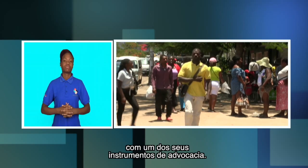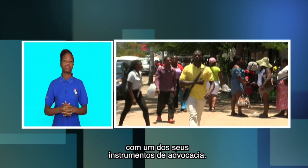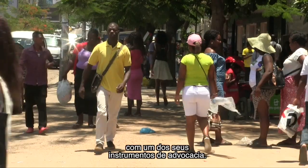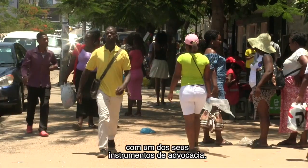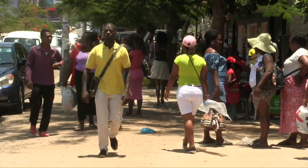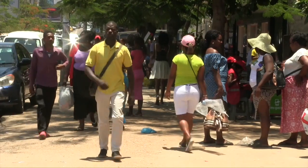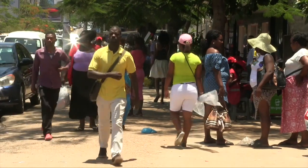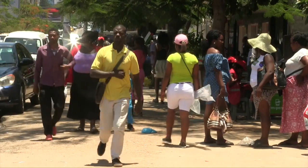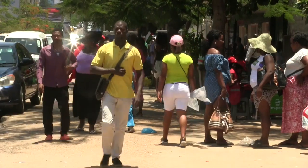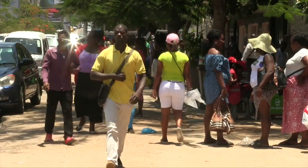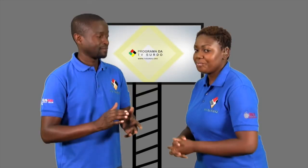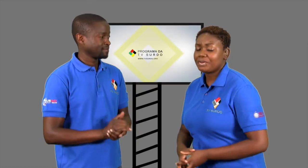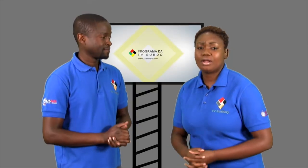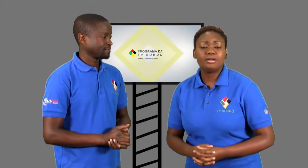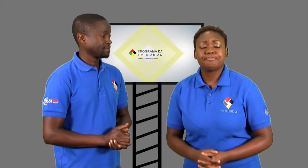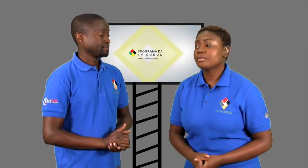instrumentos de advocacia.